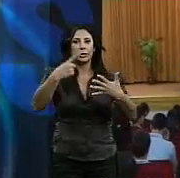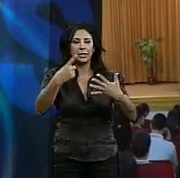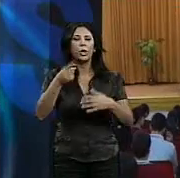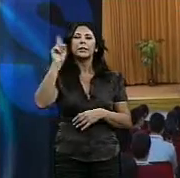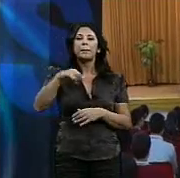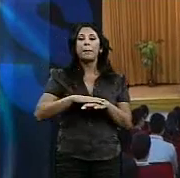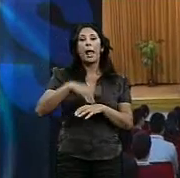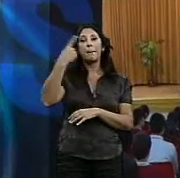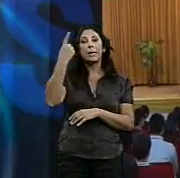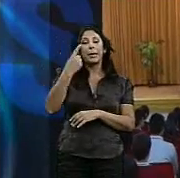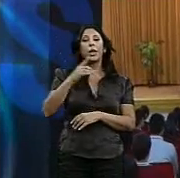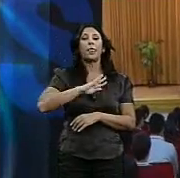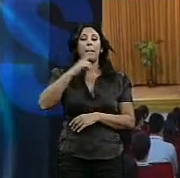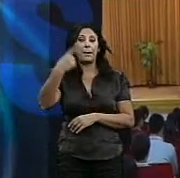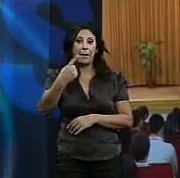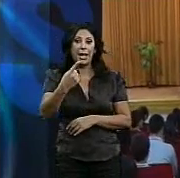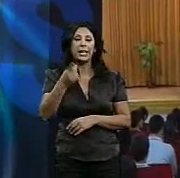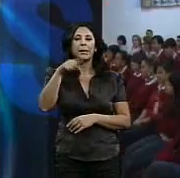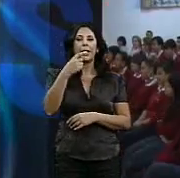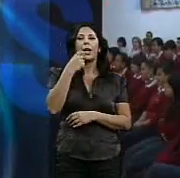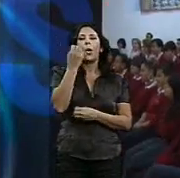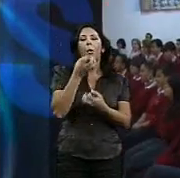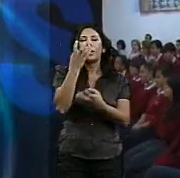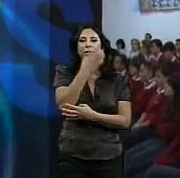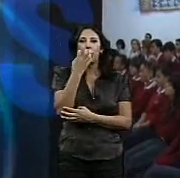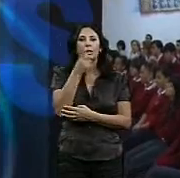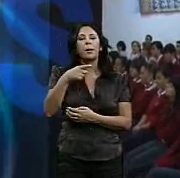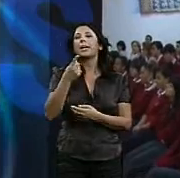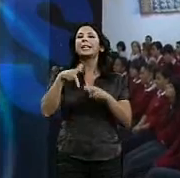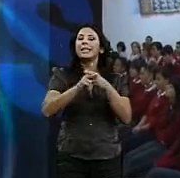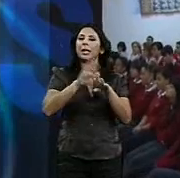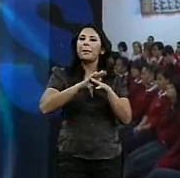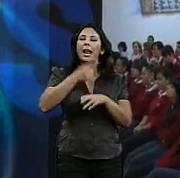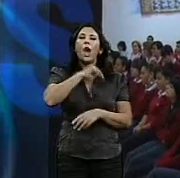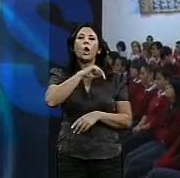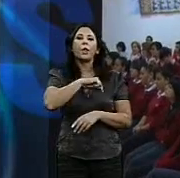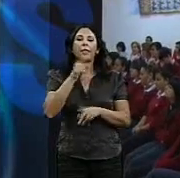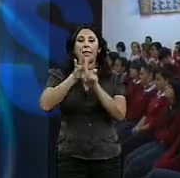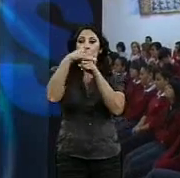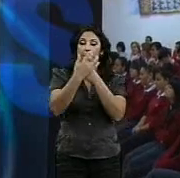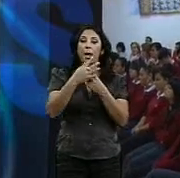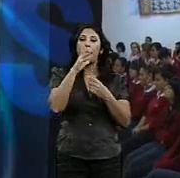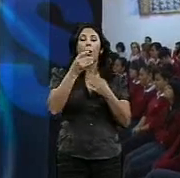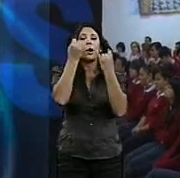de primero de primaria y otros talleres sobre conciencia medioambiental para el año en que se conmemora la biodiversidad ecológica.